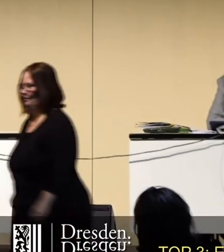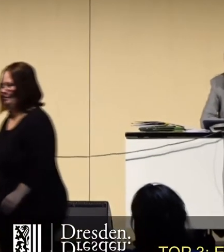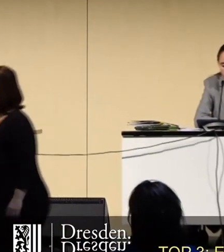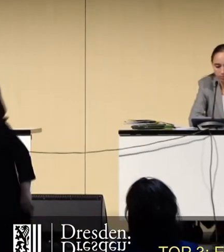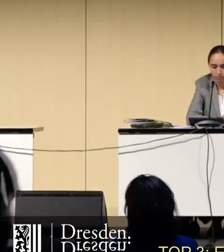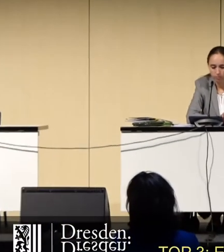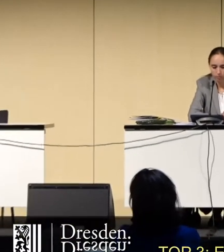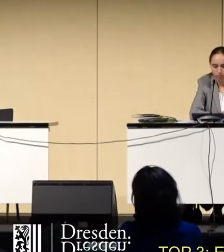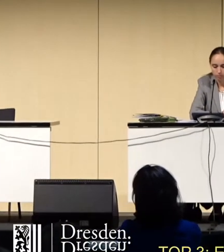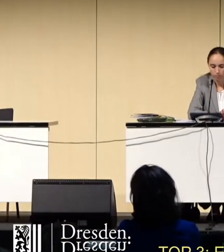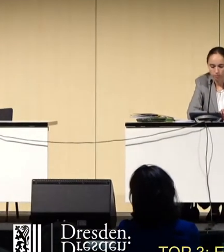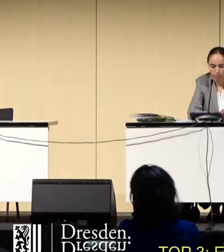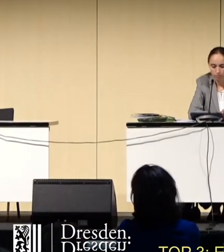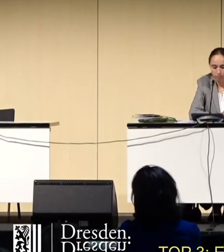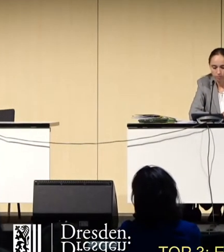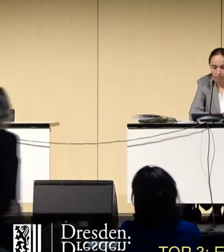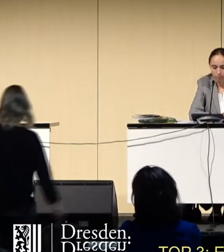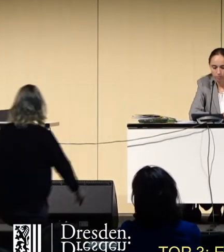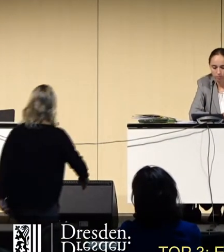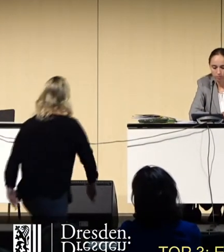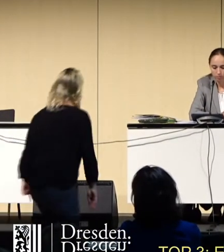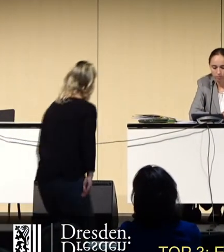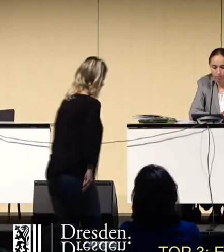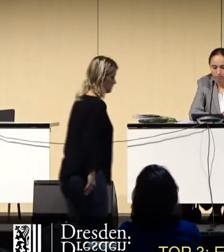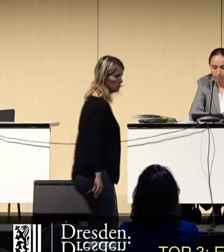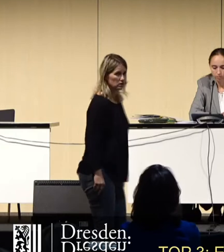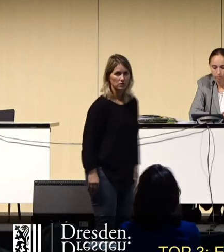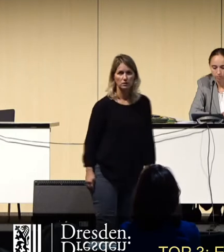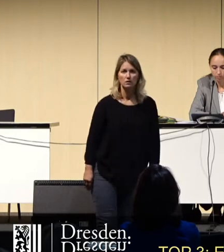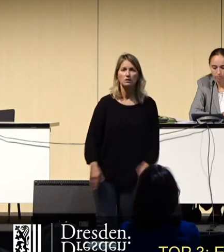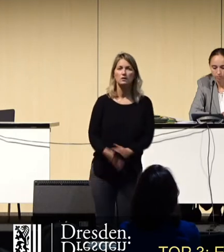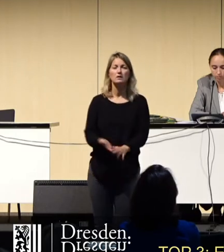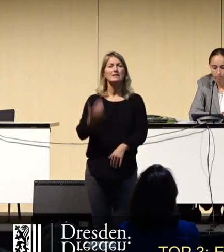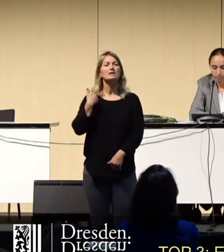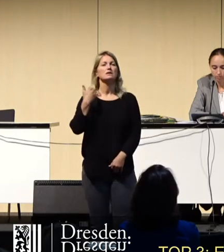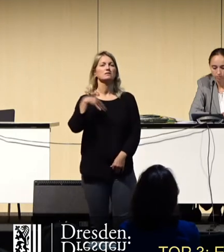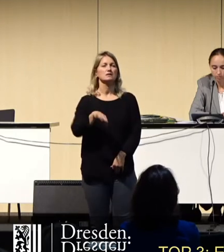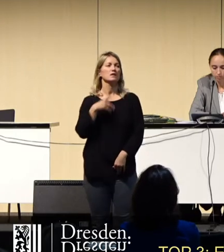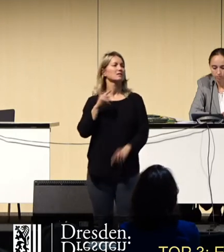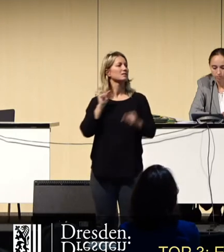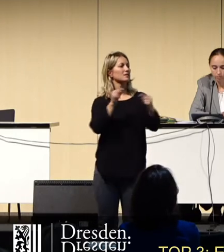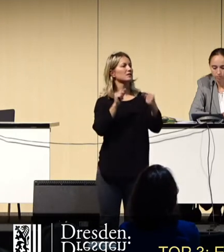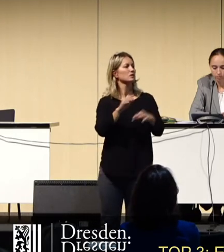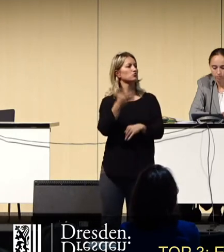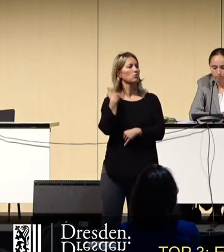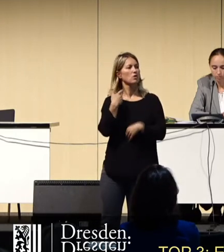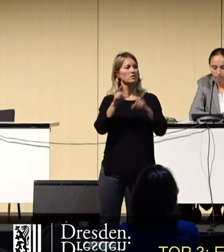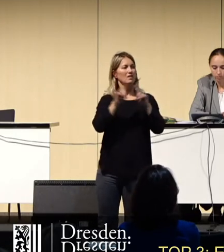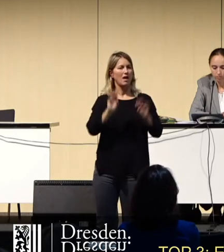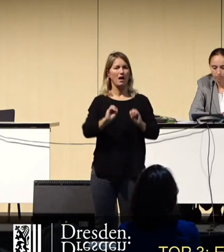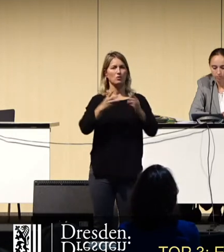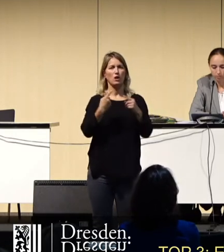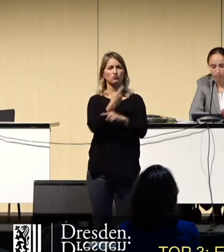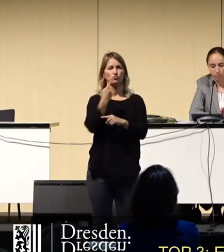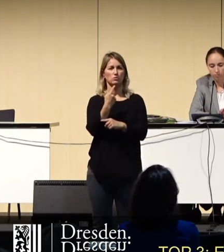So, wir hatten ja vorhin schon mal eine grundsätzliche Diskussion zu diesem Thema geführt. In der aktuellen Stunde wird dennoch noch mal das